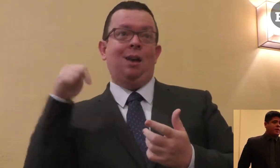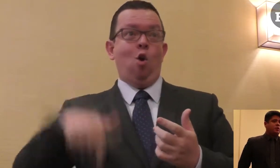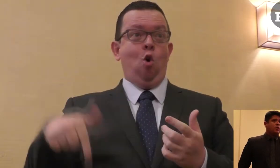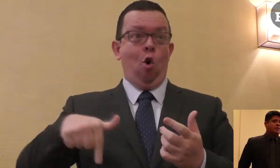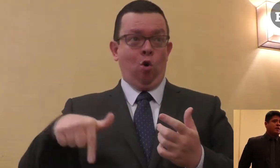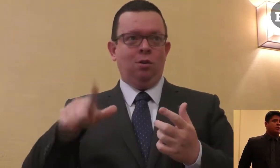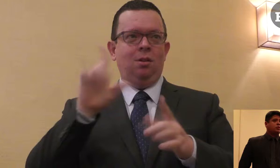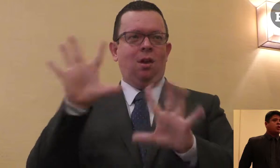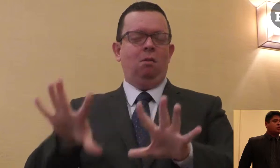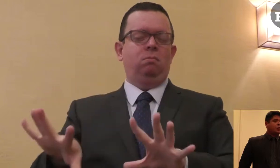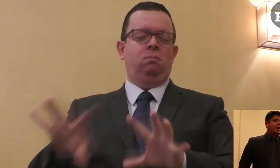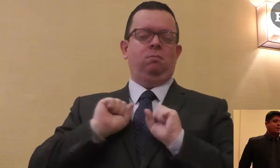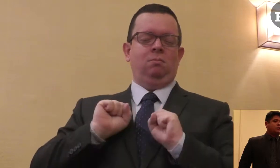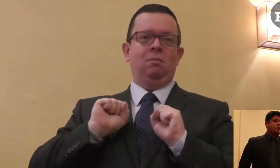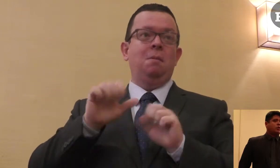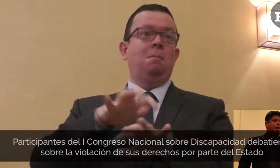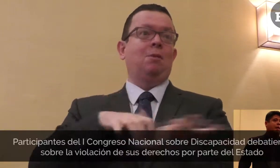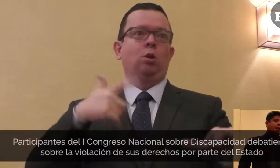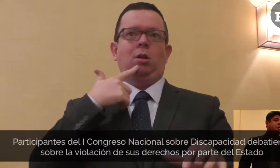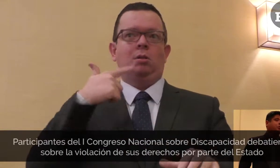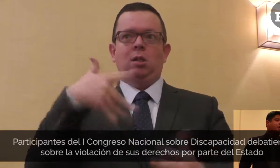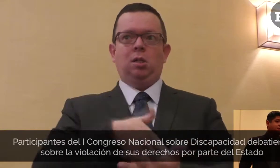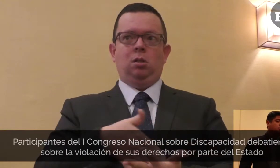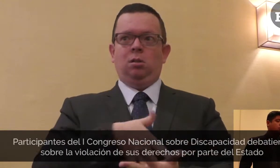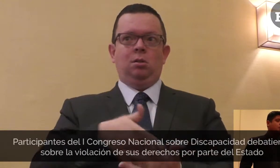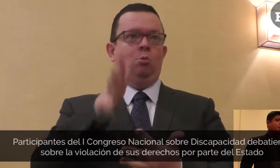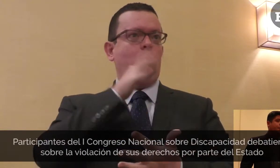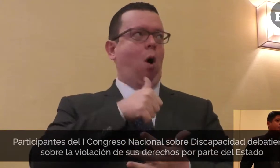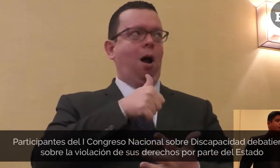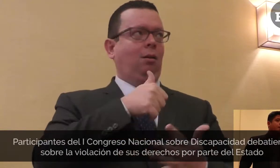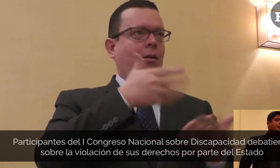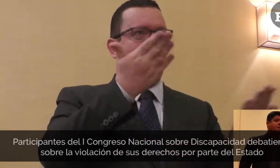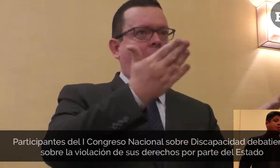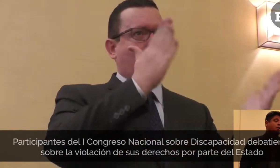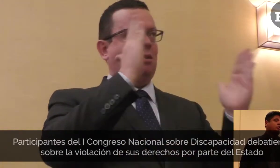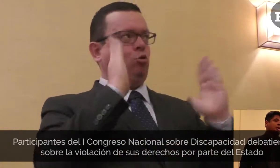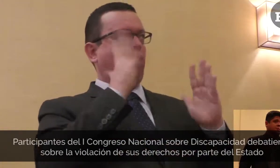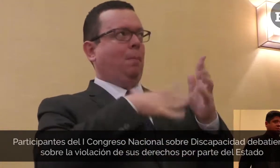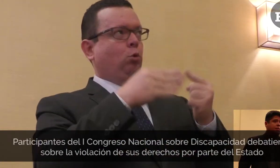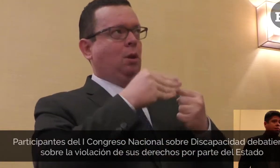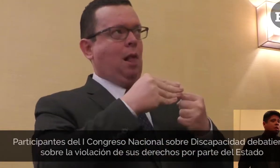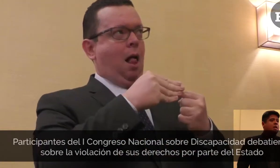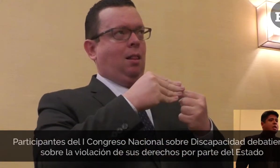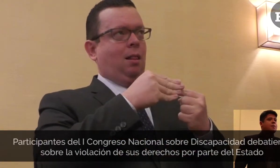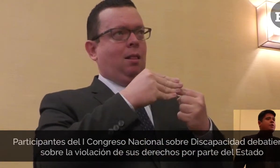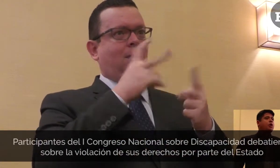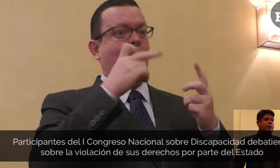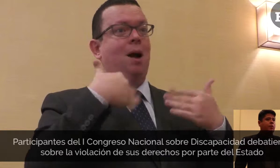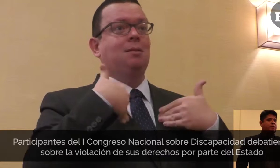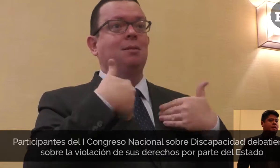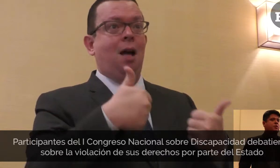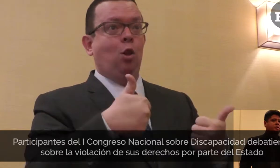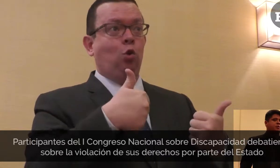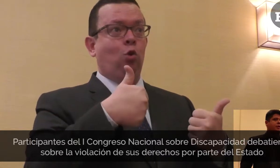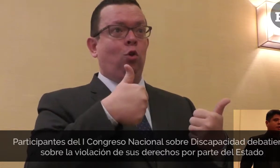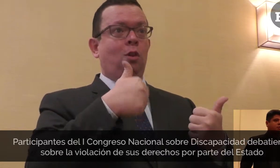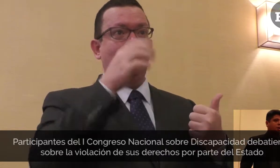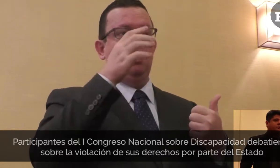que sean fidedignos, exactos, sobre la atención en el ámbito de la salud, como me lo preguntaba a las personas con discapacidad. Y varios de los